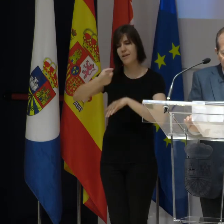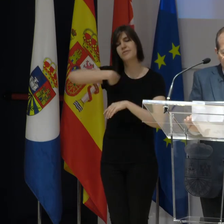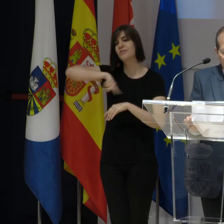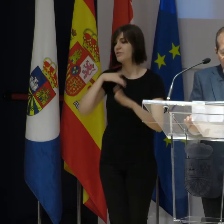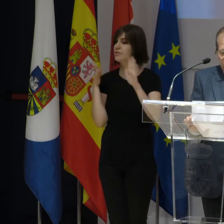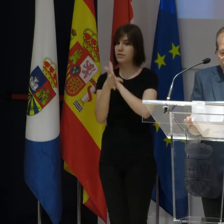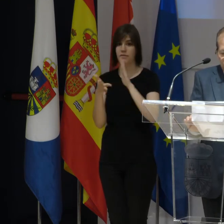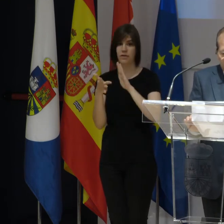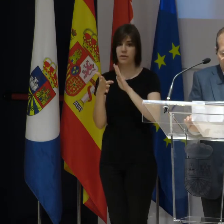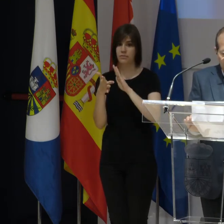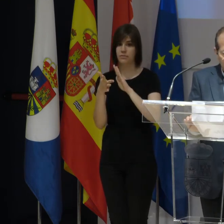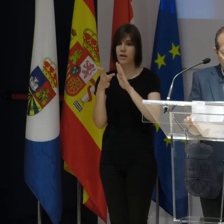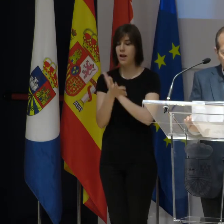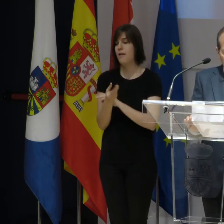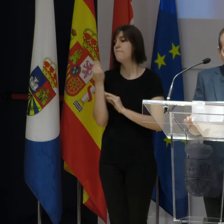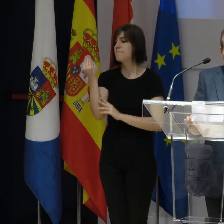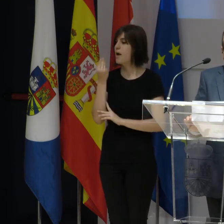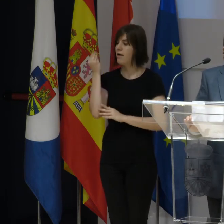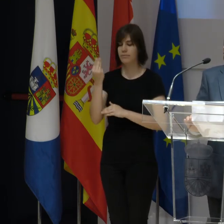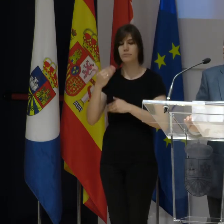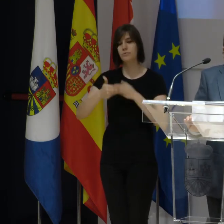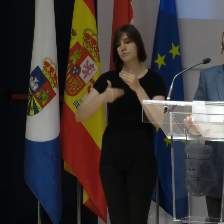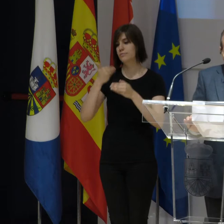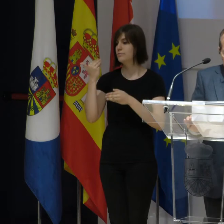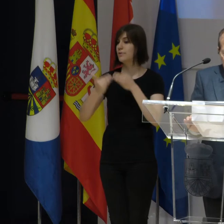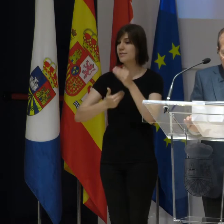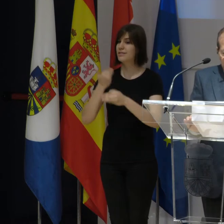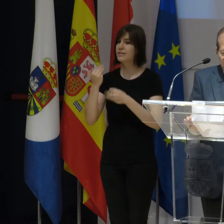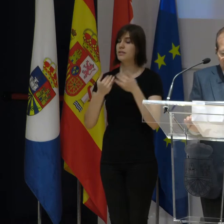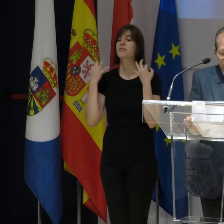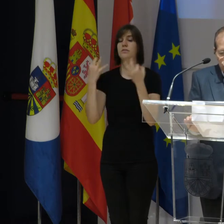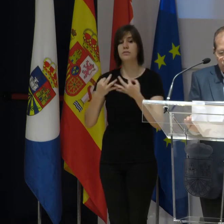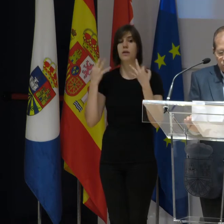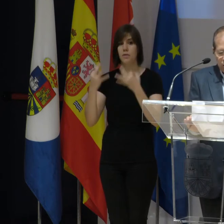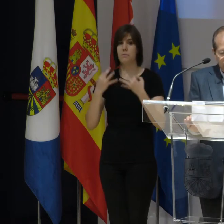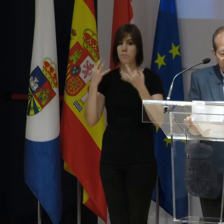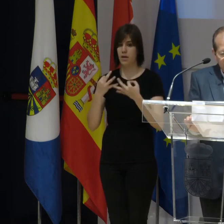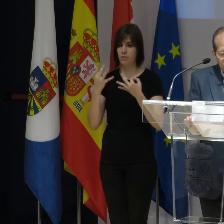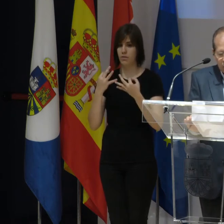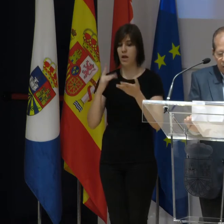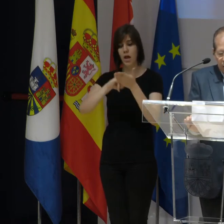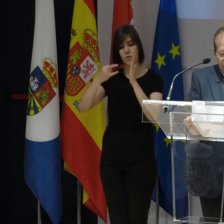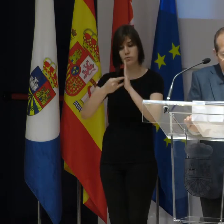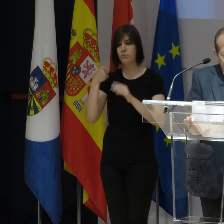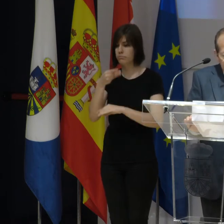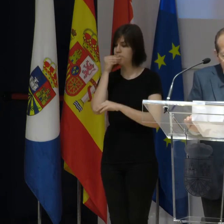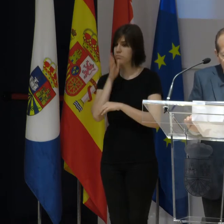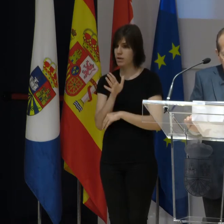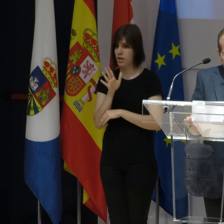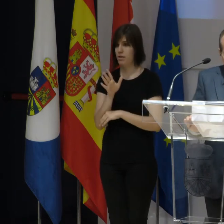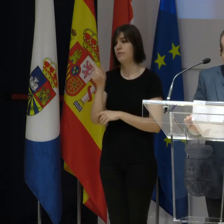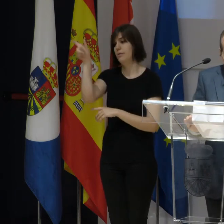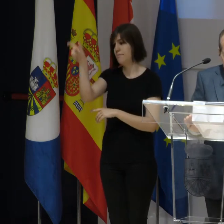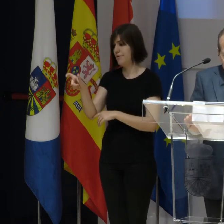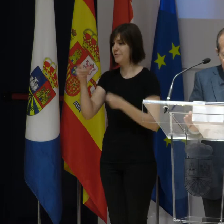significa la mejora continua, pero exige evidencias y resultados significativos en la vida